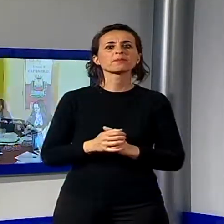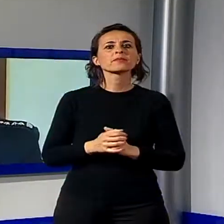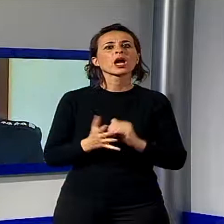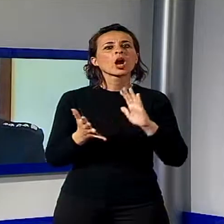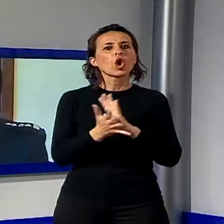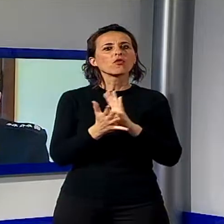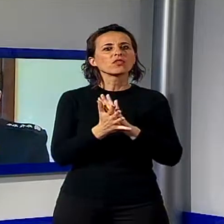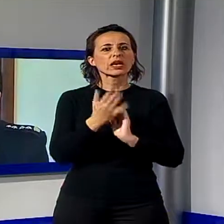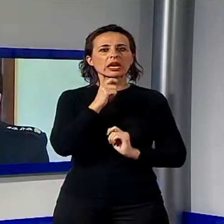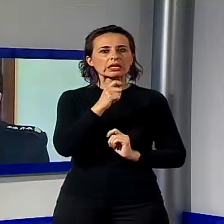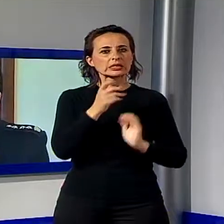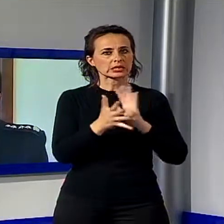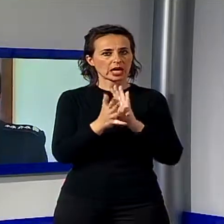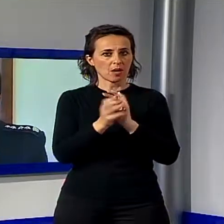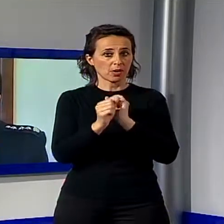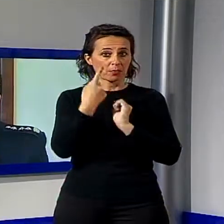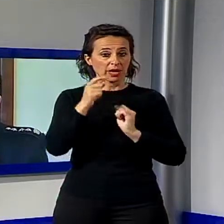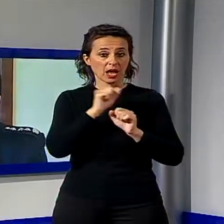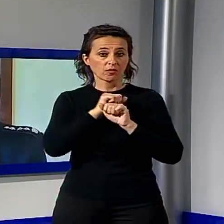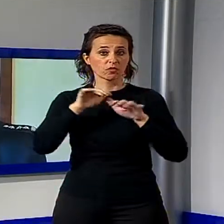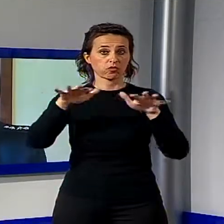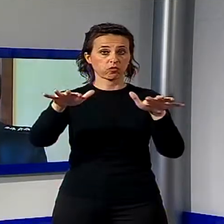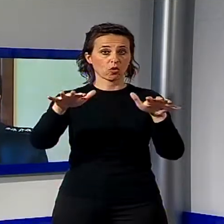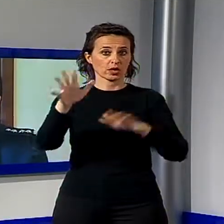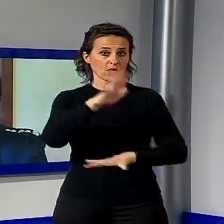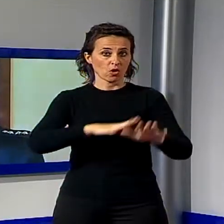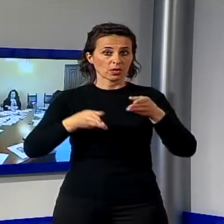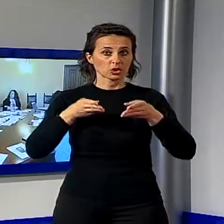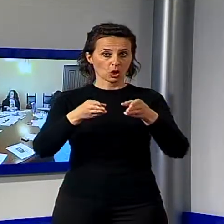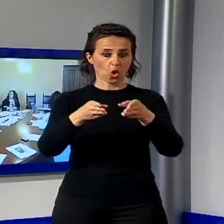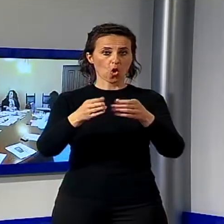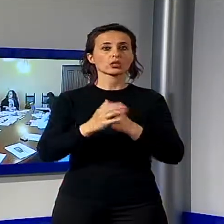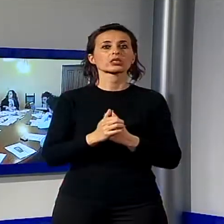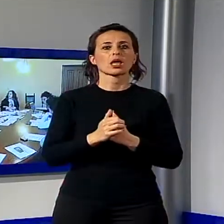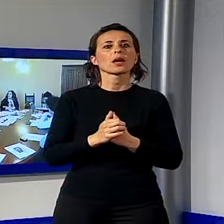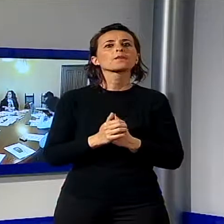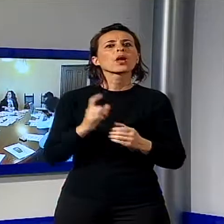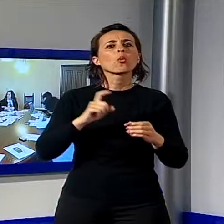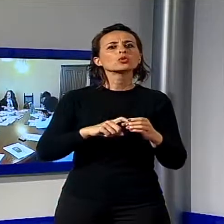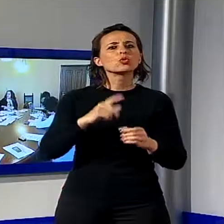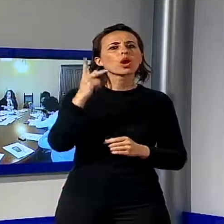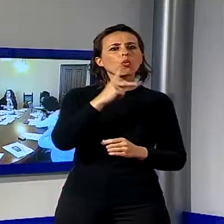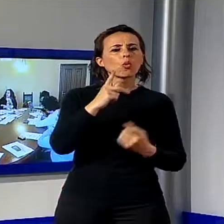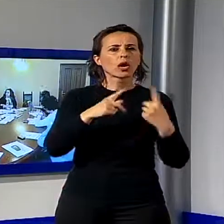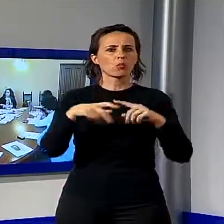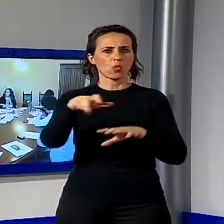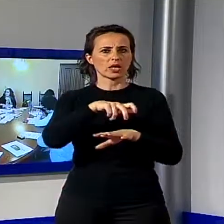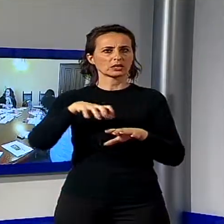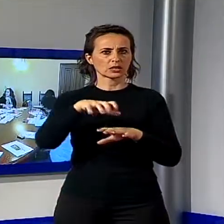alla quale hanno partecipato il dirigente della divisione anticrimine della Questura di Lucca, Marco Monteleone, l'assessore alla promozione dell'uguaglianza